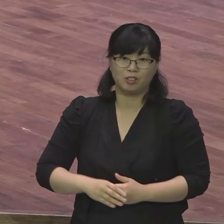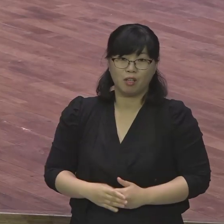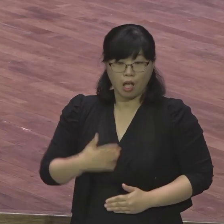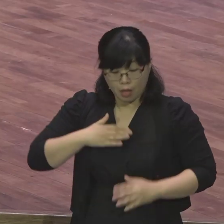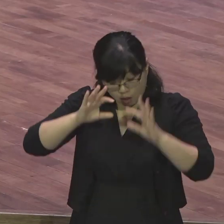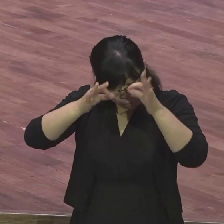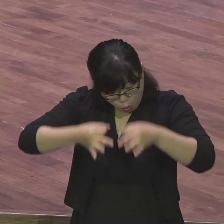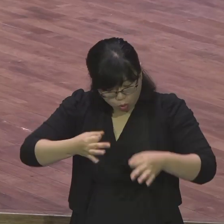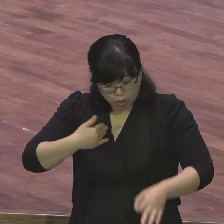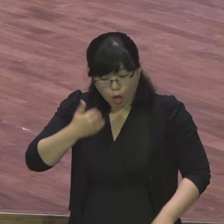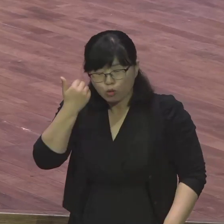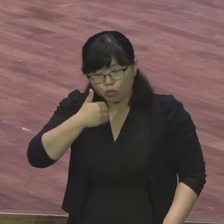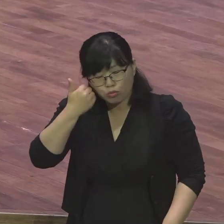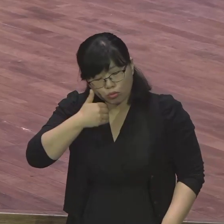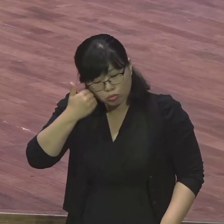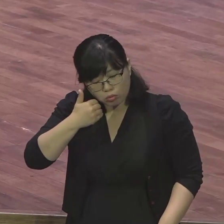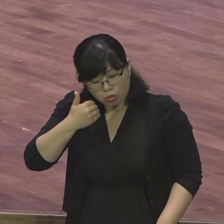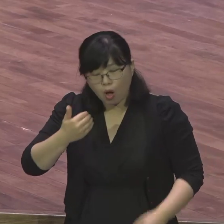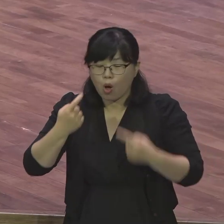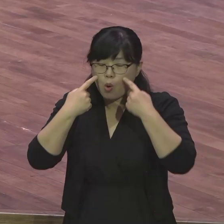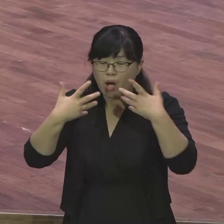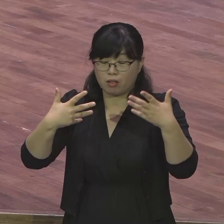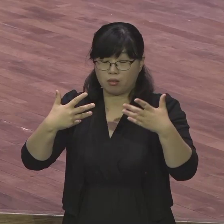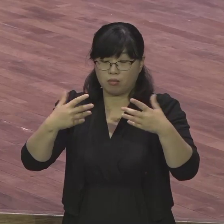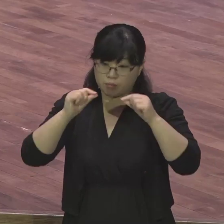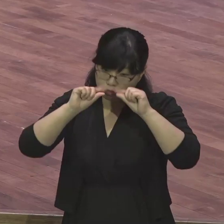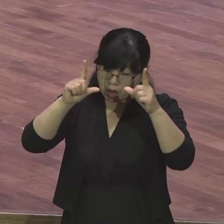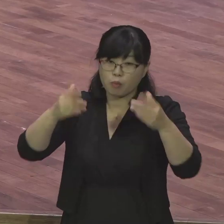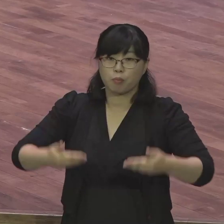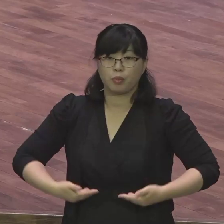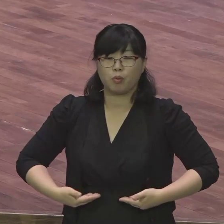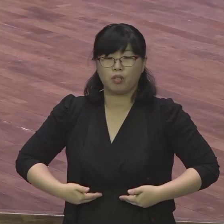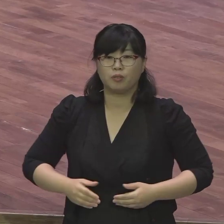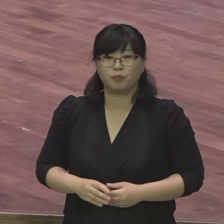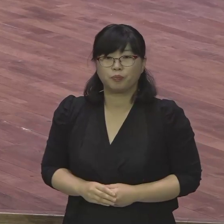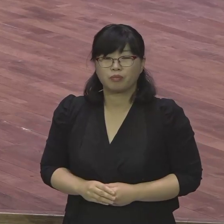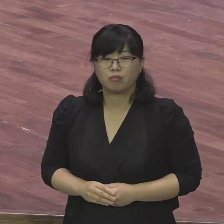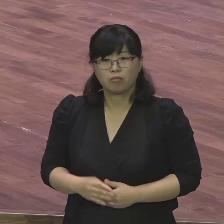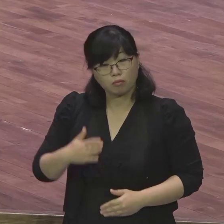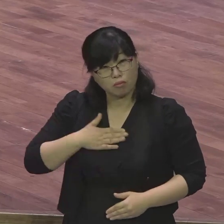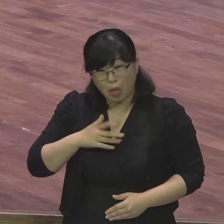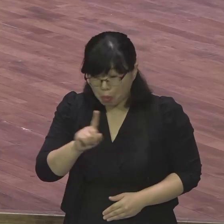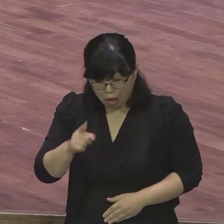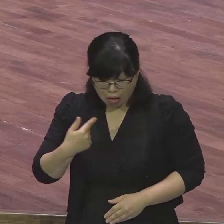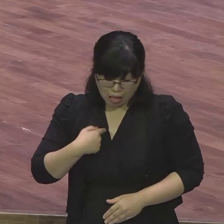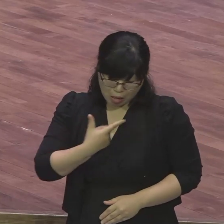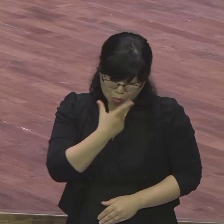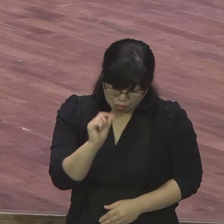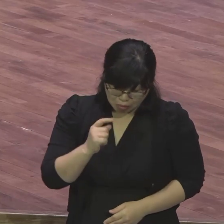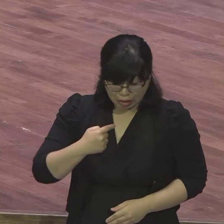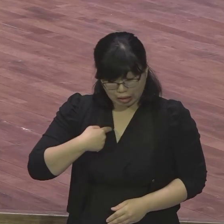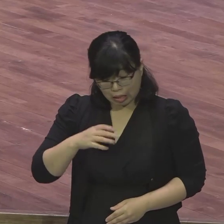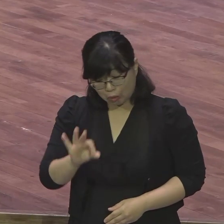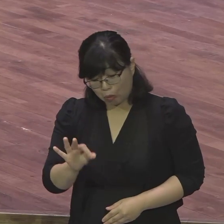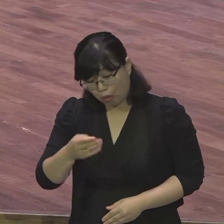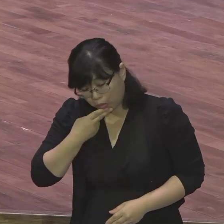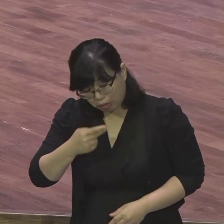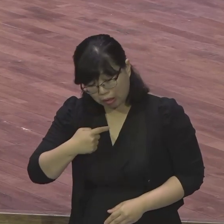그 여러분 다른 거 아무것도 없어요 이제부터 여러분이 다른 거 먼저 가고 없어요 심지어 유목사는 그러잖아요